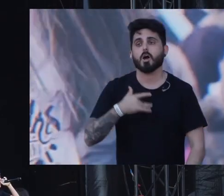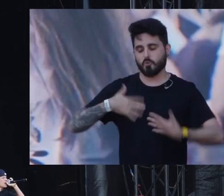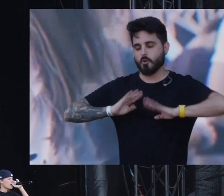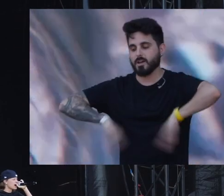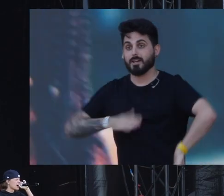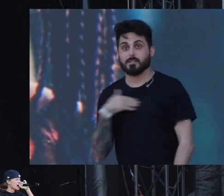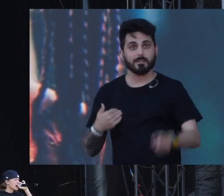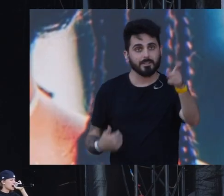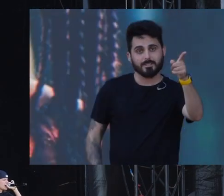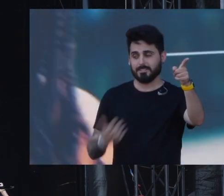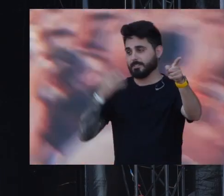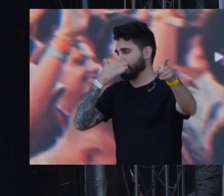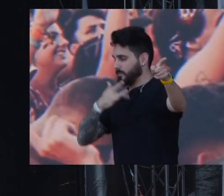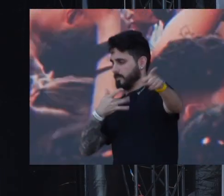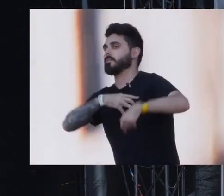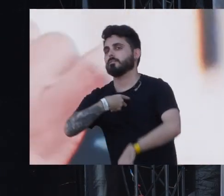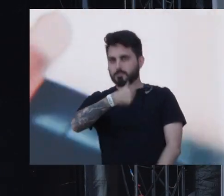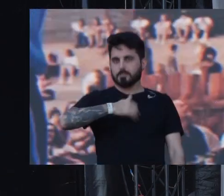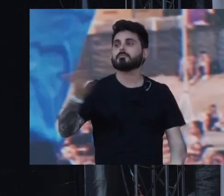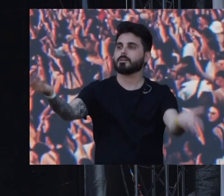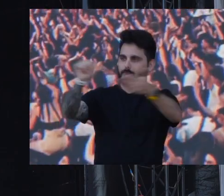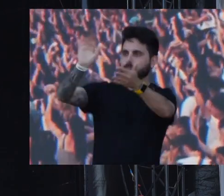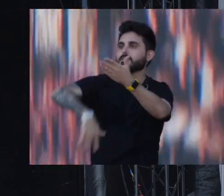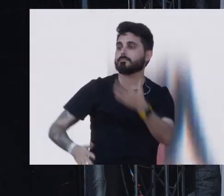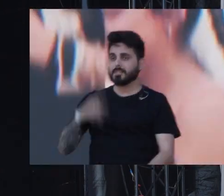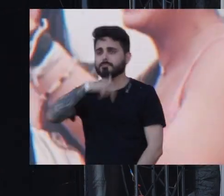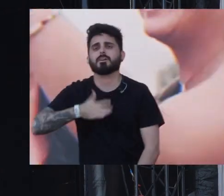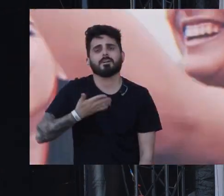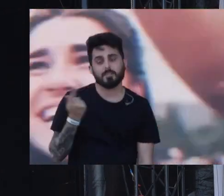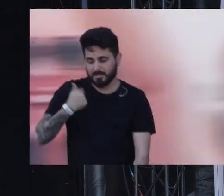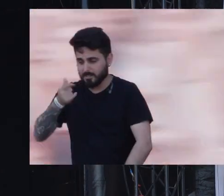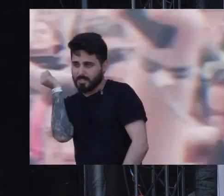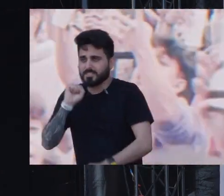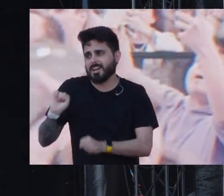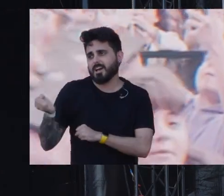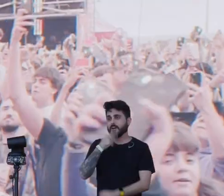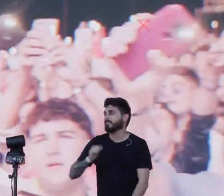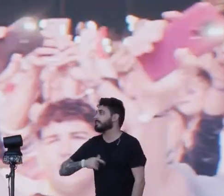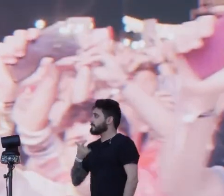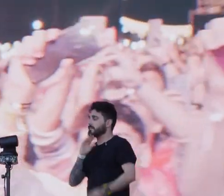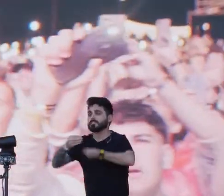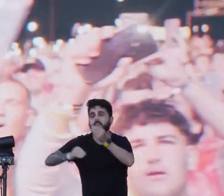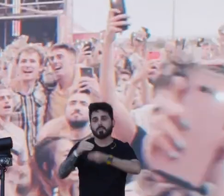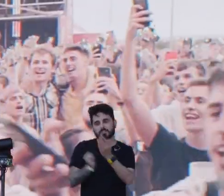treure la roba Que a Barcelona, carita de lástima, però és molt fantàstica